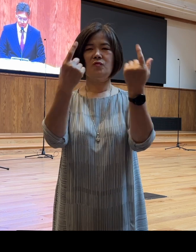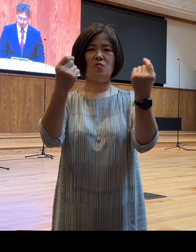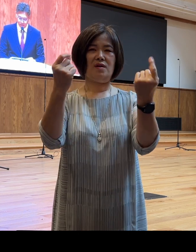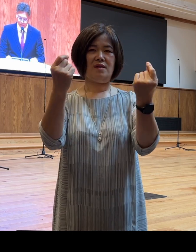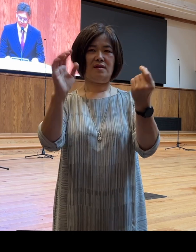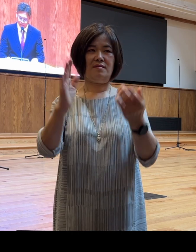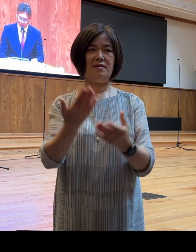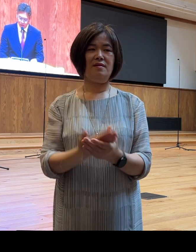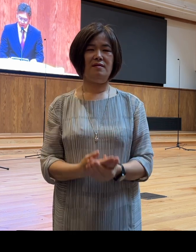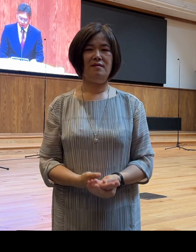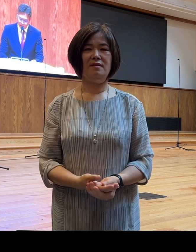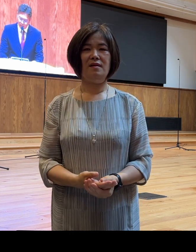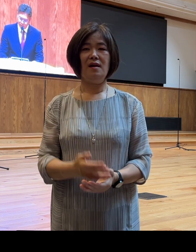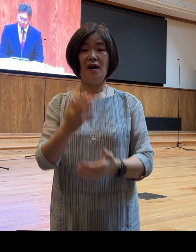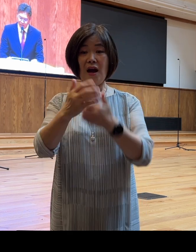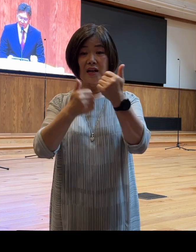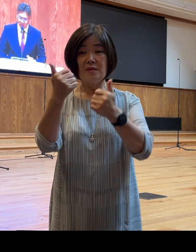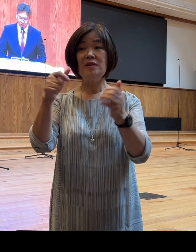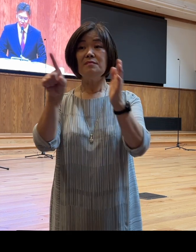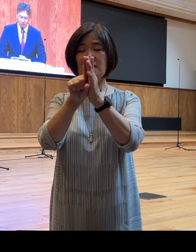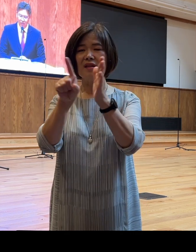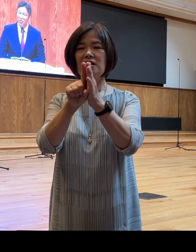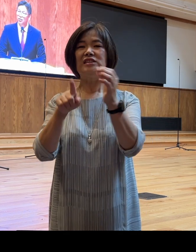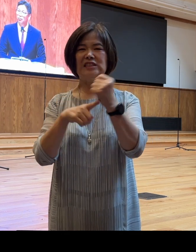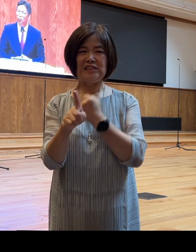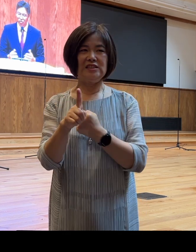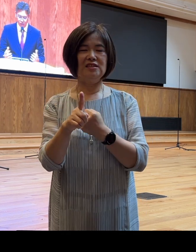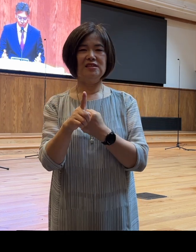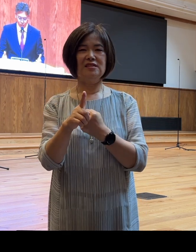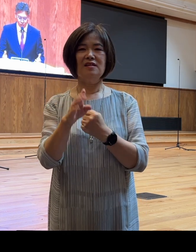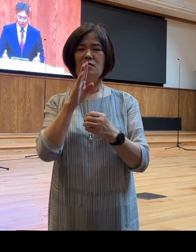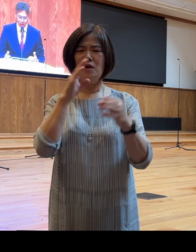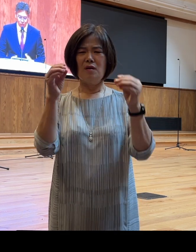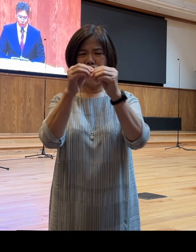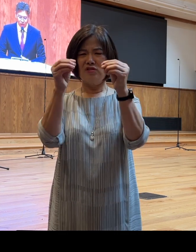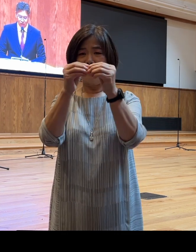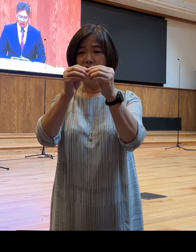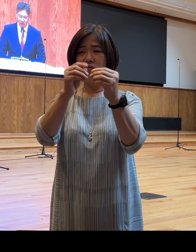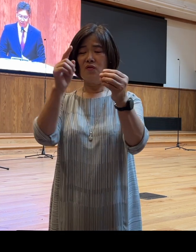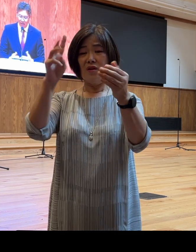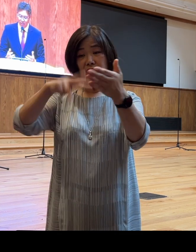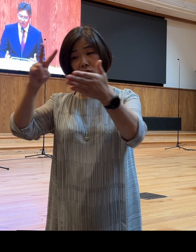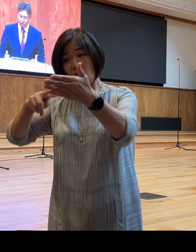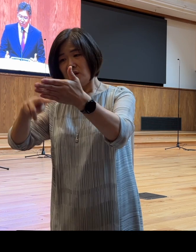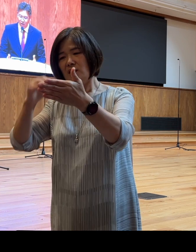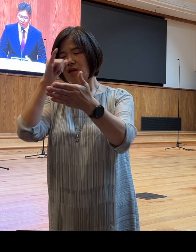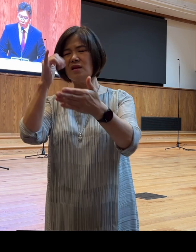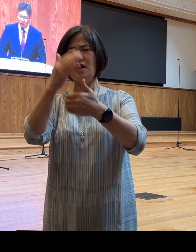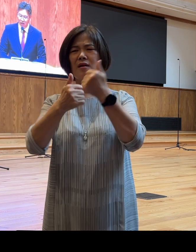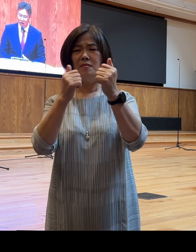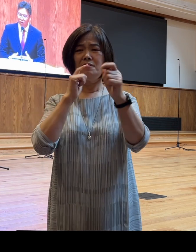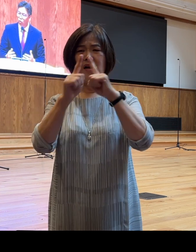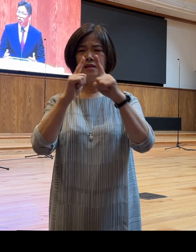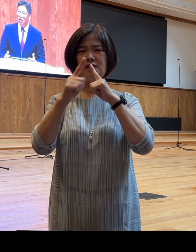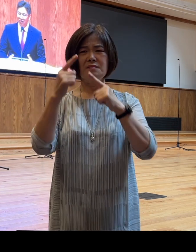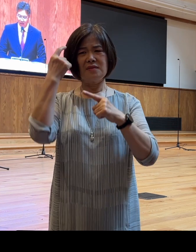여러분, 하나님을 믿는다라는 것은 문자적으로 읽고 있는 하나님의 말씀인 성경의 내용에 동의한다라는